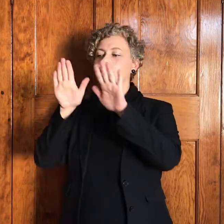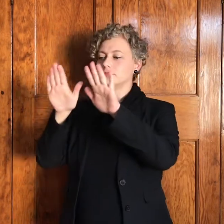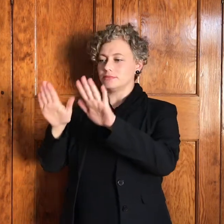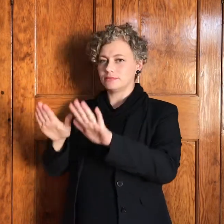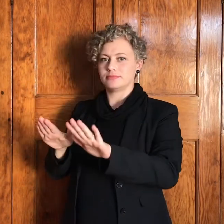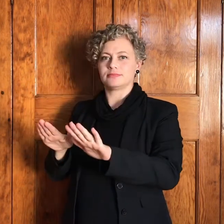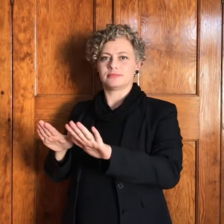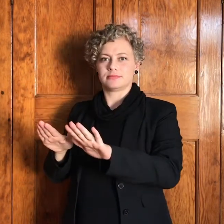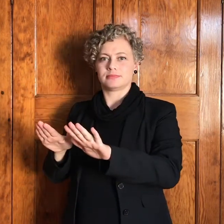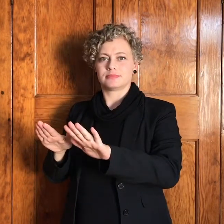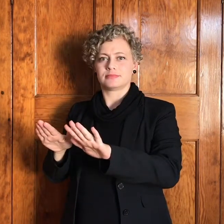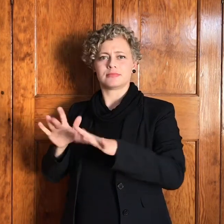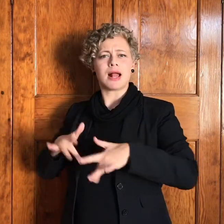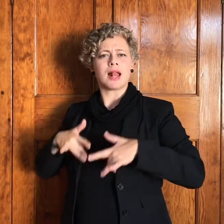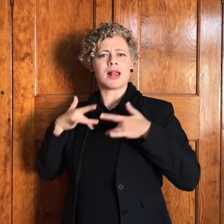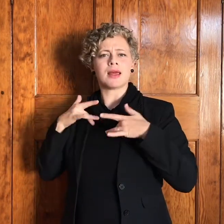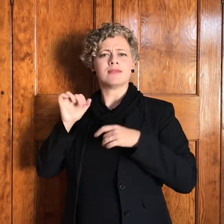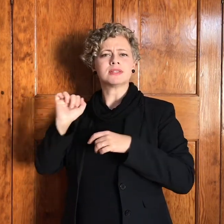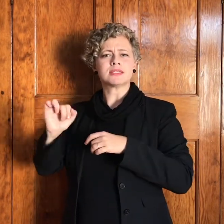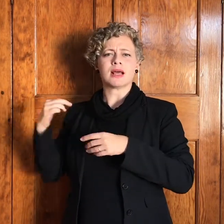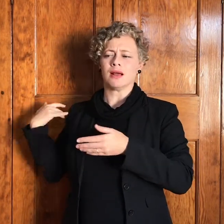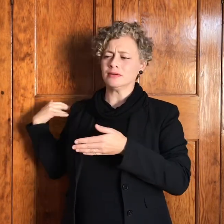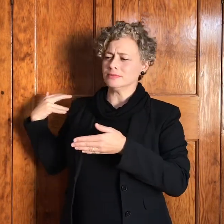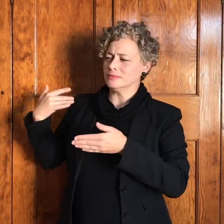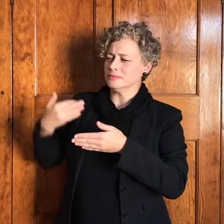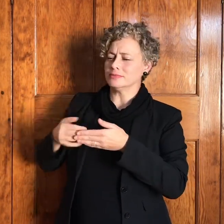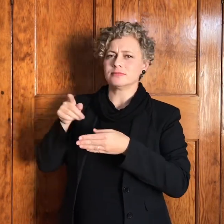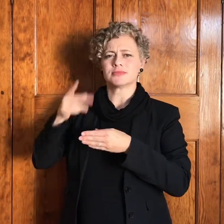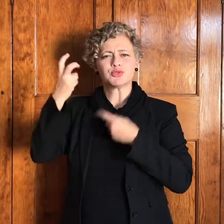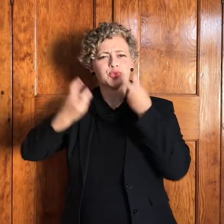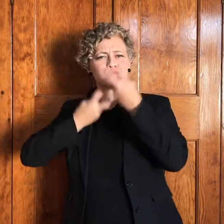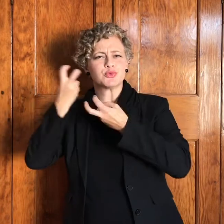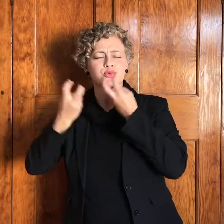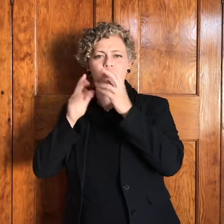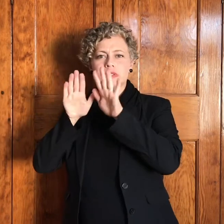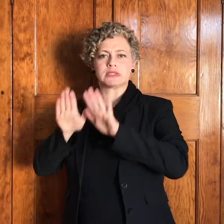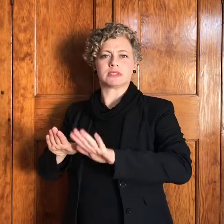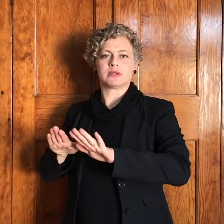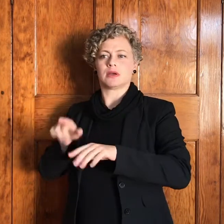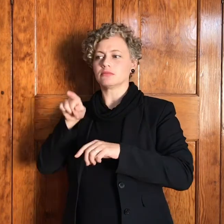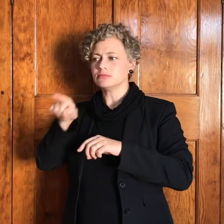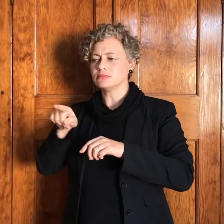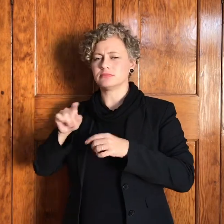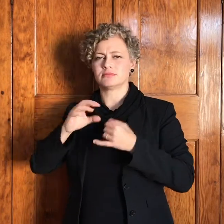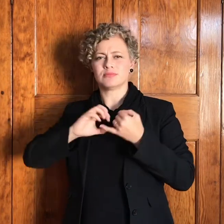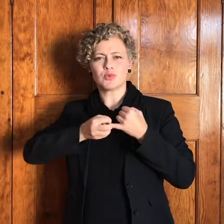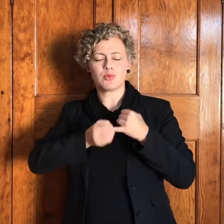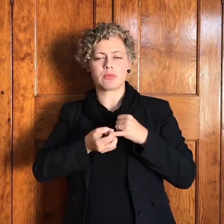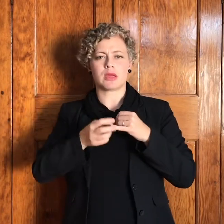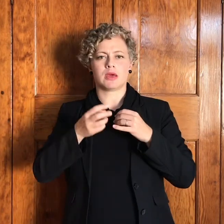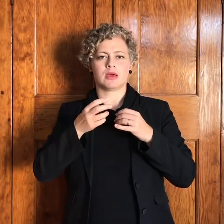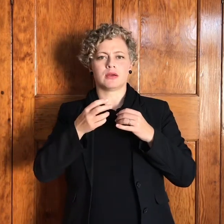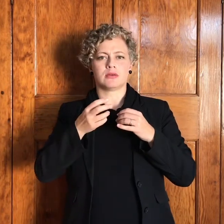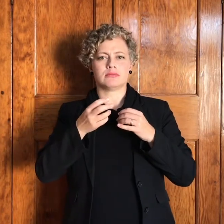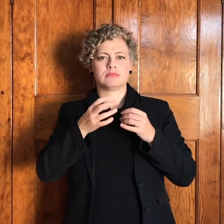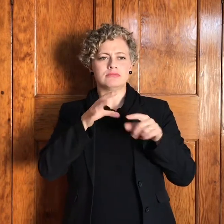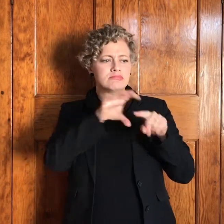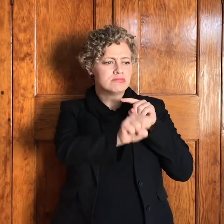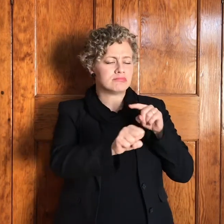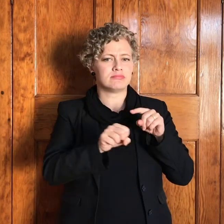leven lang soek hy die sien hy probeer dit bewerk en steel en ek weet nie wat alles nie maar hier word het